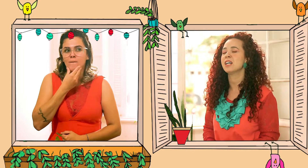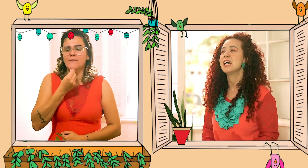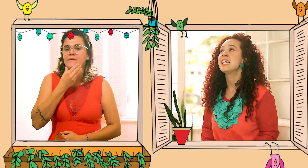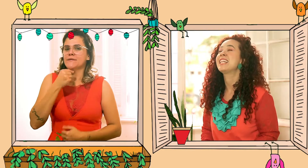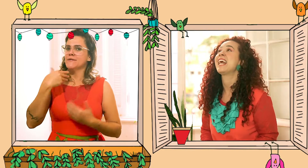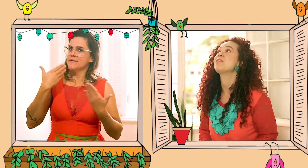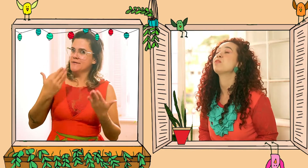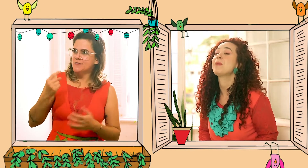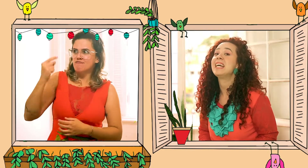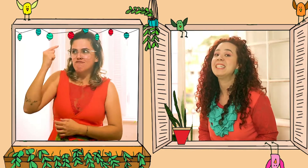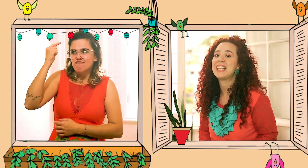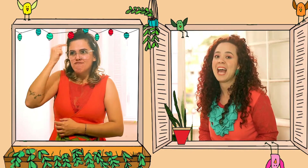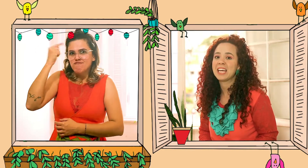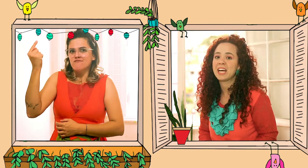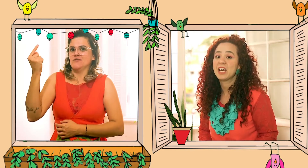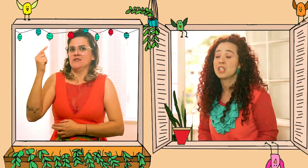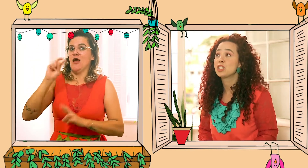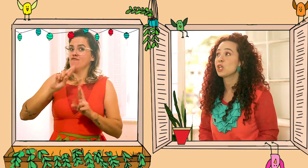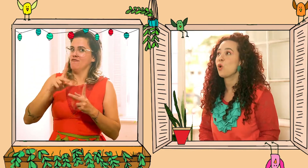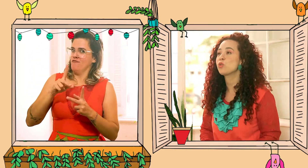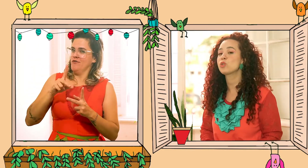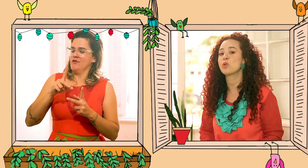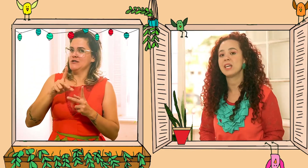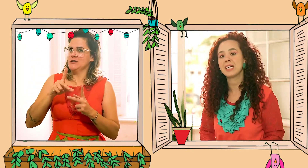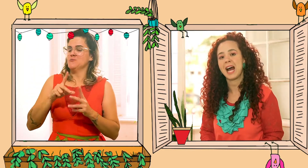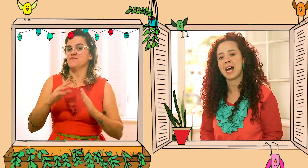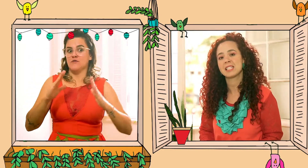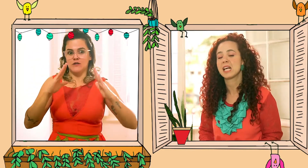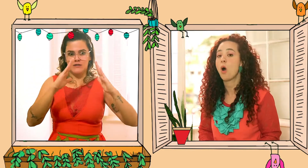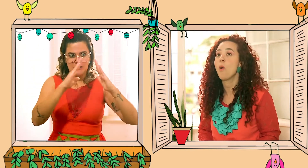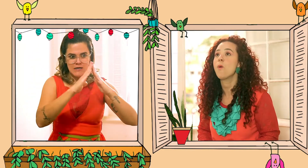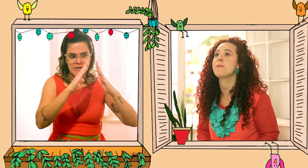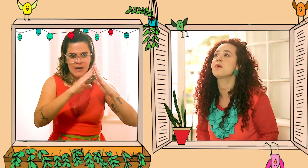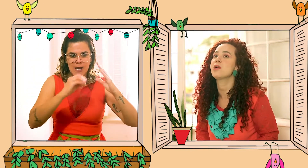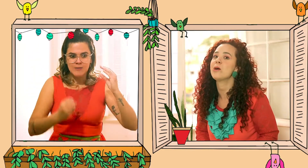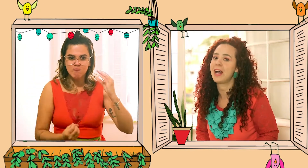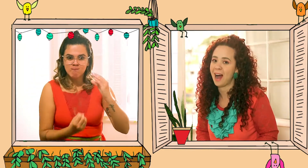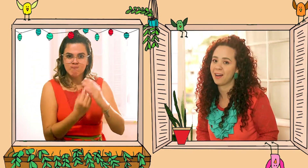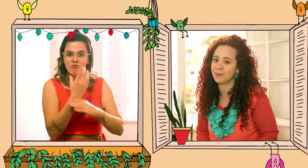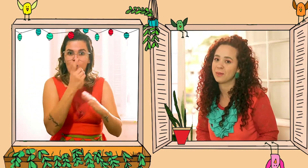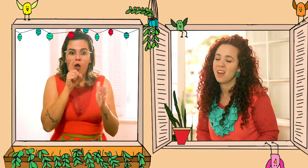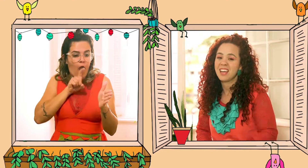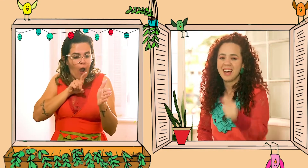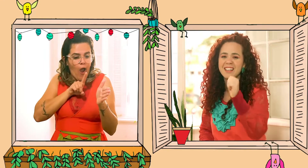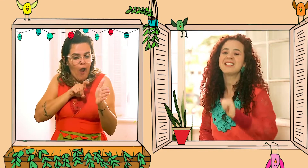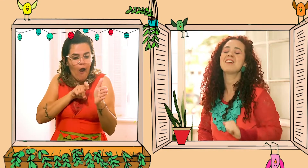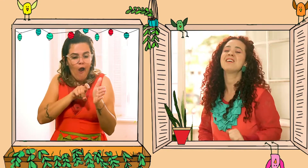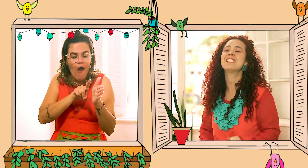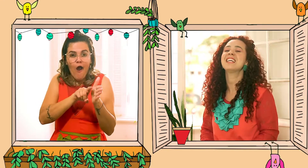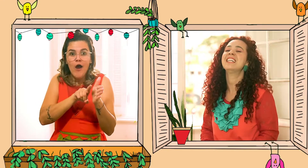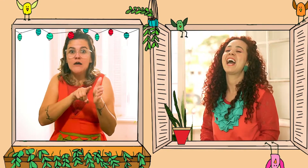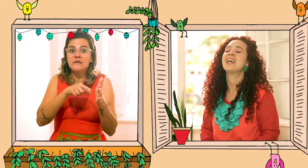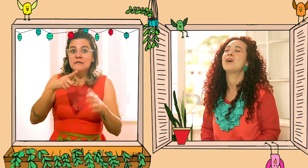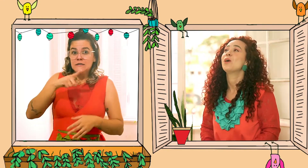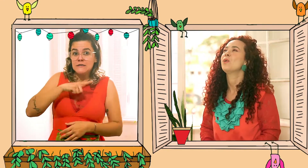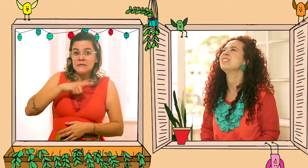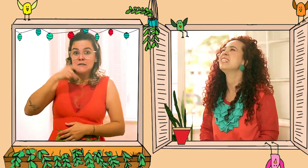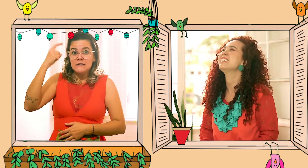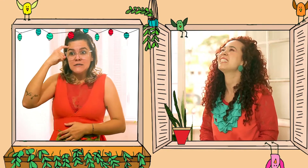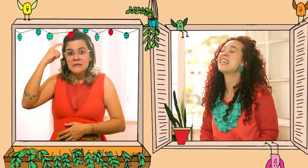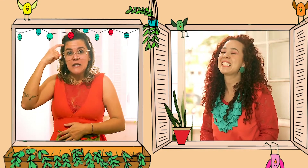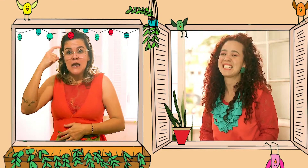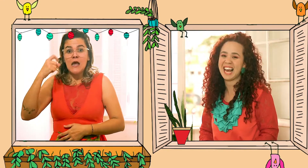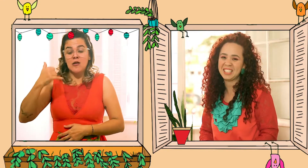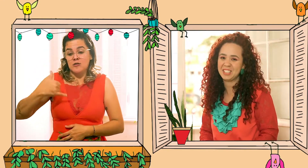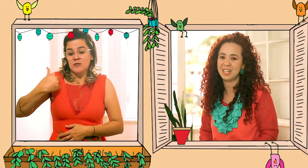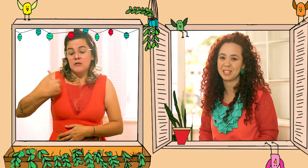Fauna, teve uma ideia de construir em casa um minhocário. E ele teve essa ideia quando